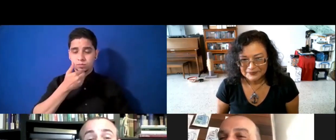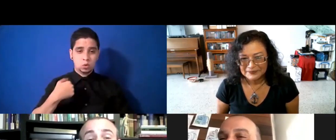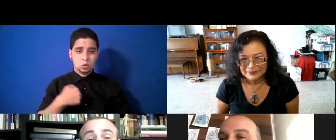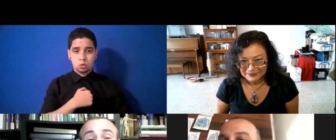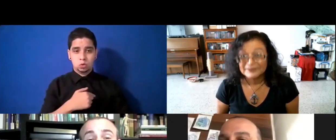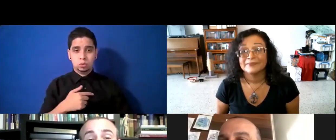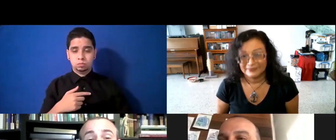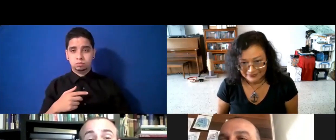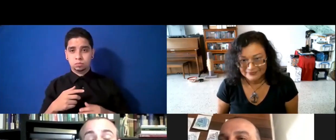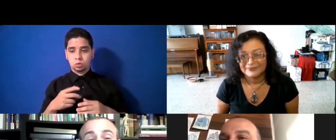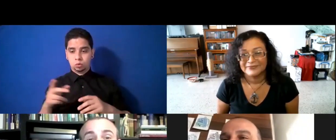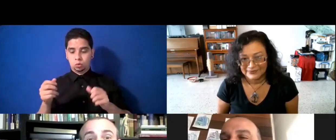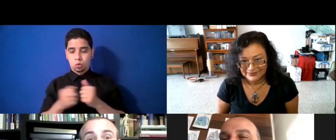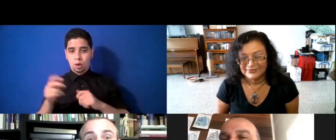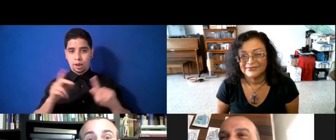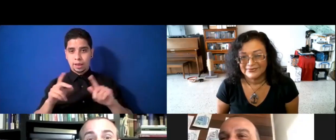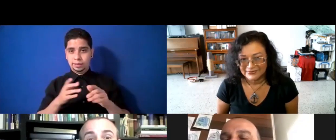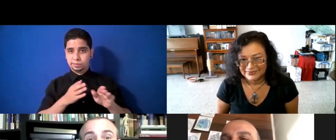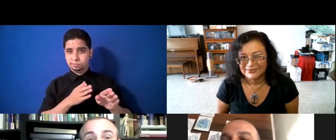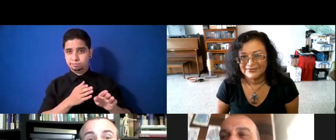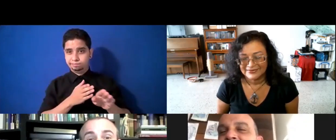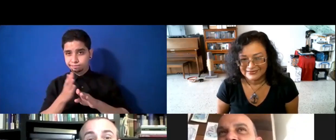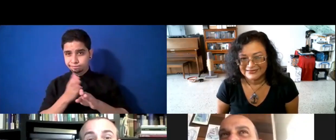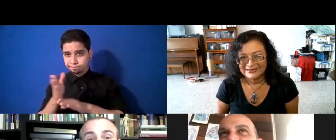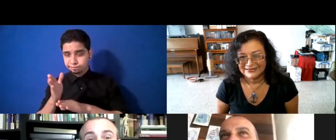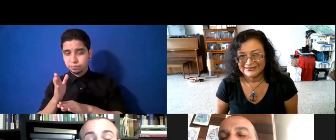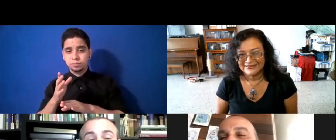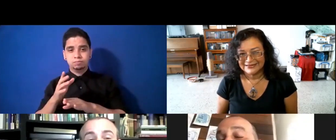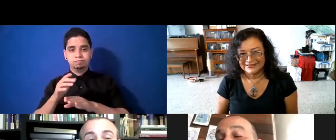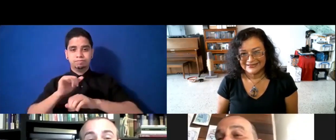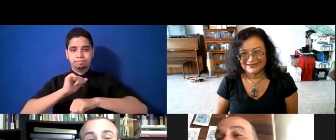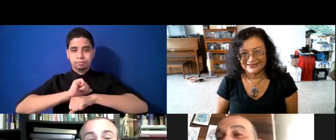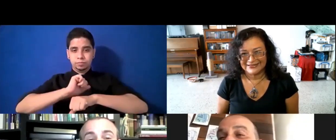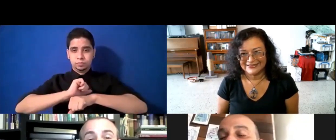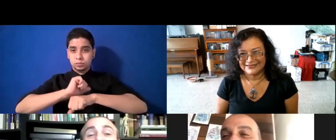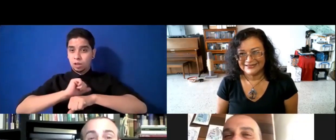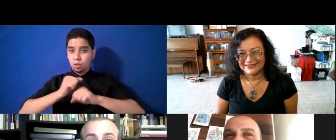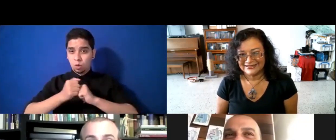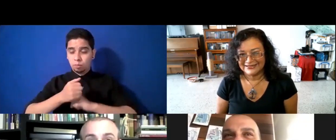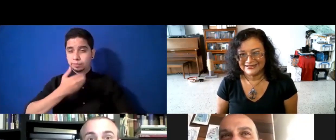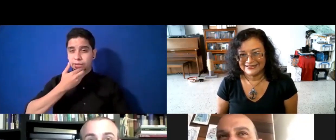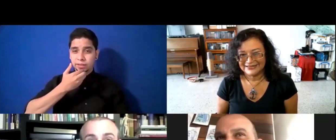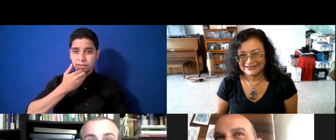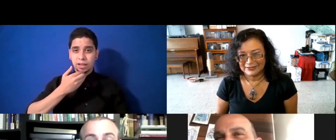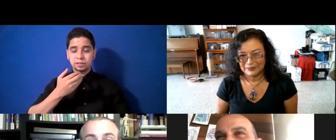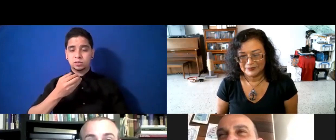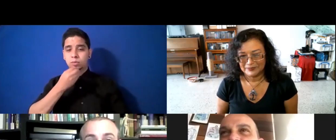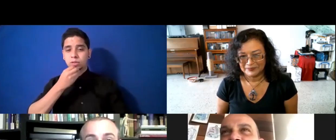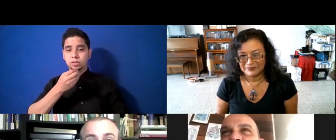personas que eran expertas en esta área. Una chefe espectacular,